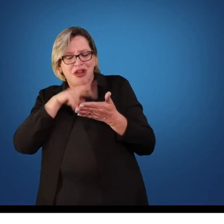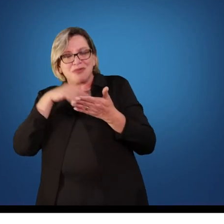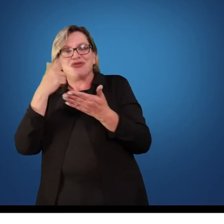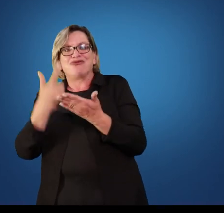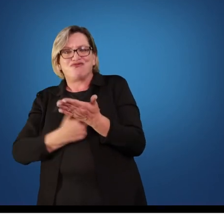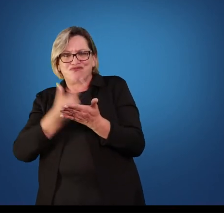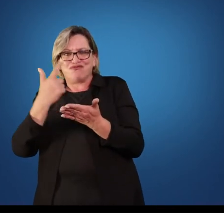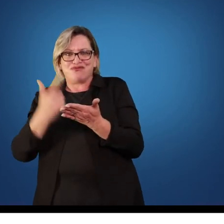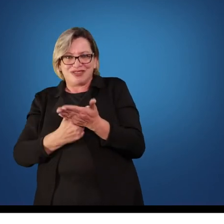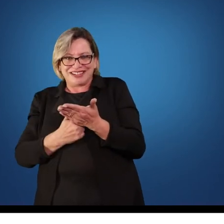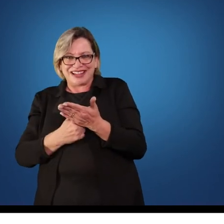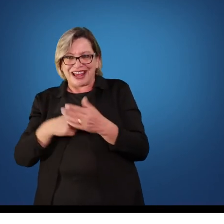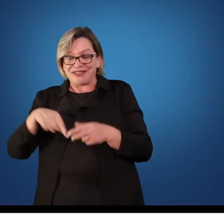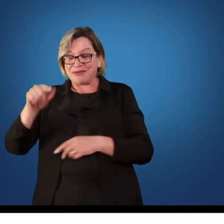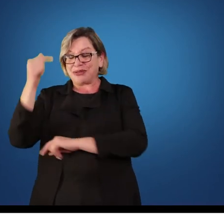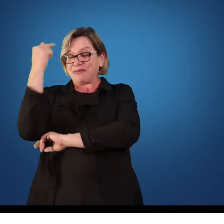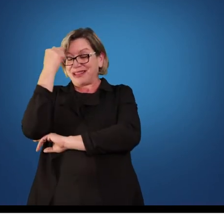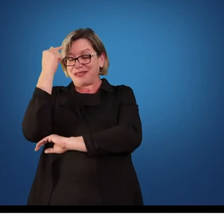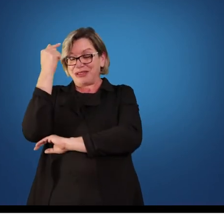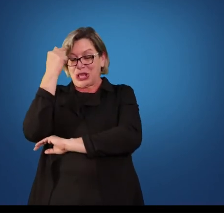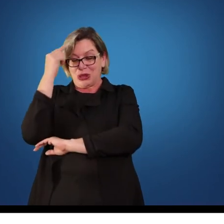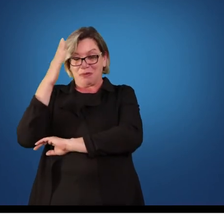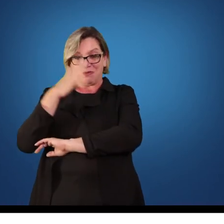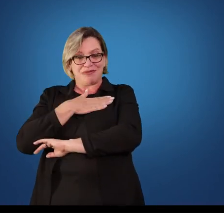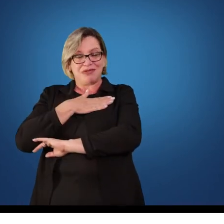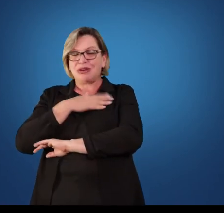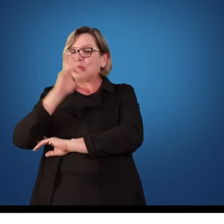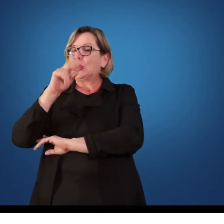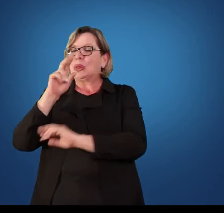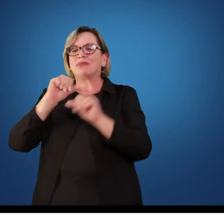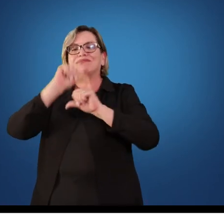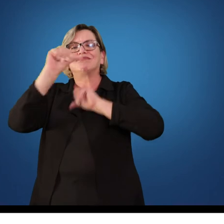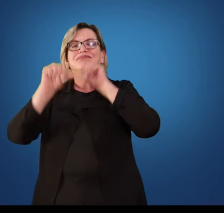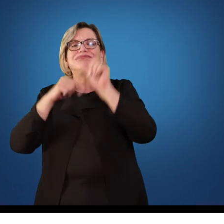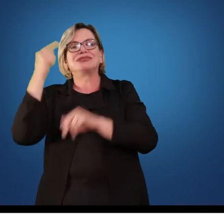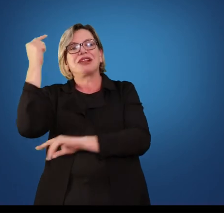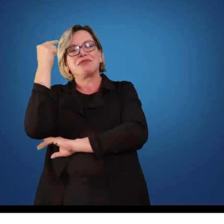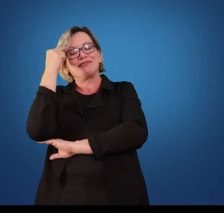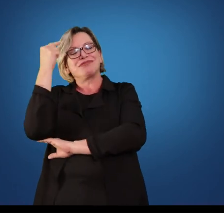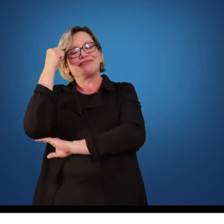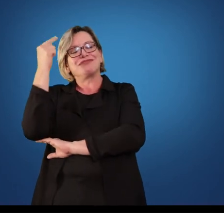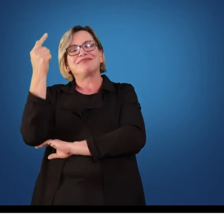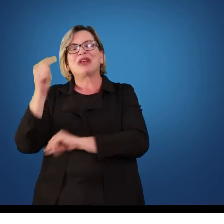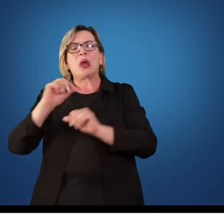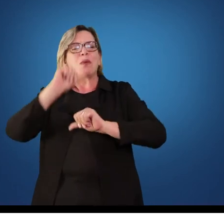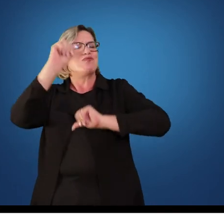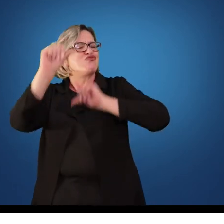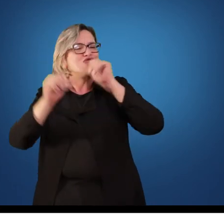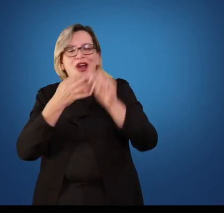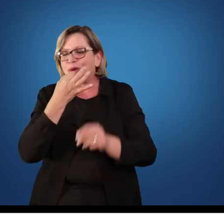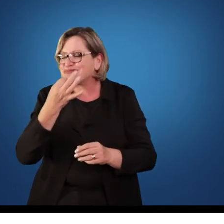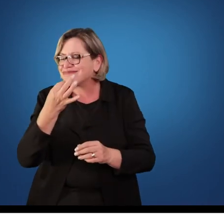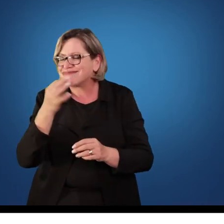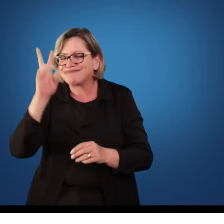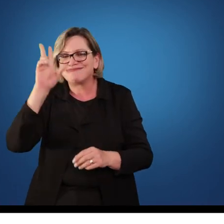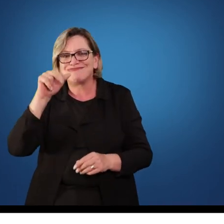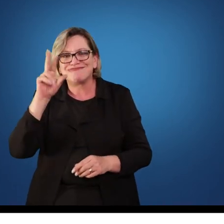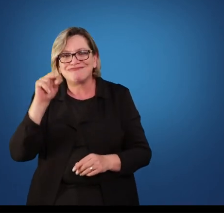e vamos lá com o pensamento formado e não mudamos o nosso pensamento. Então você tem que saber que se você for trabalhar em uma escola no interior,